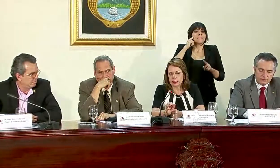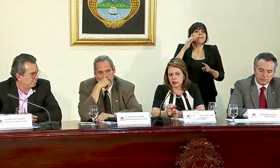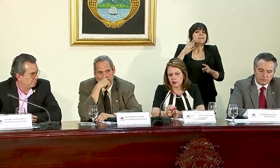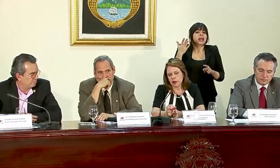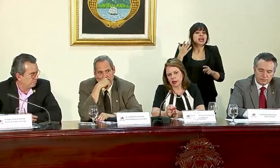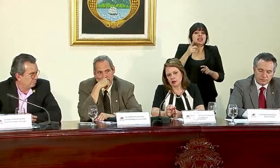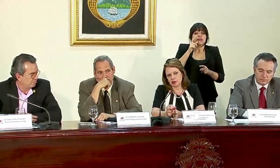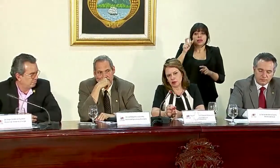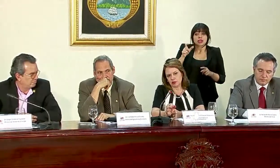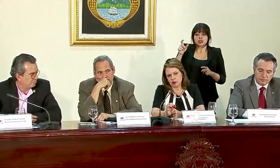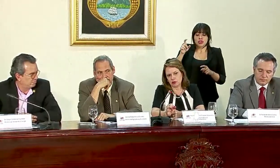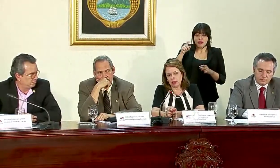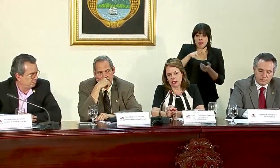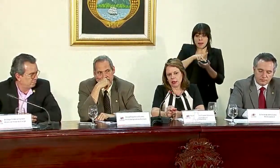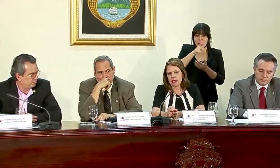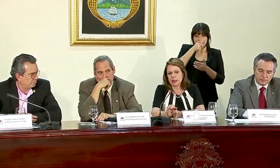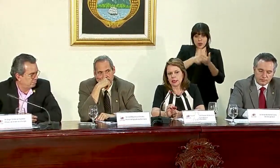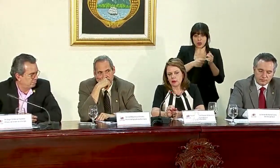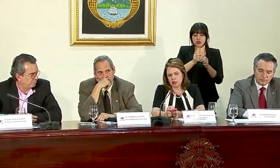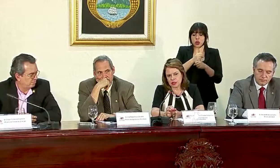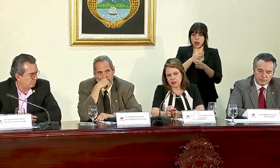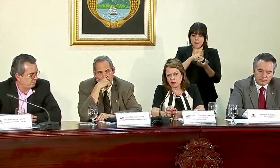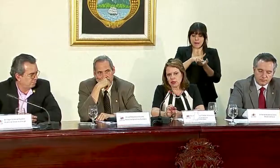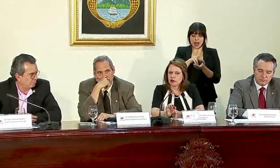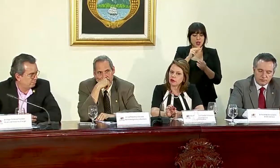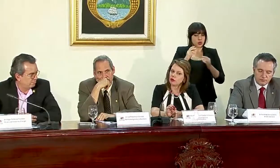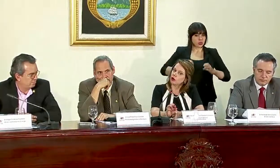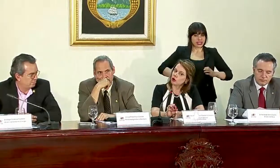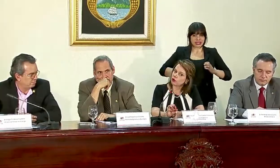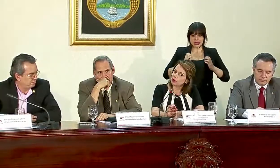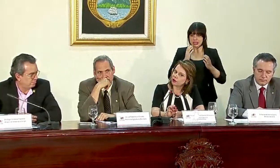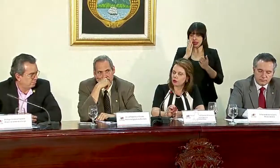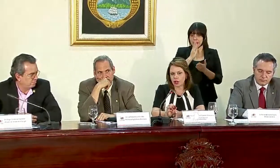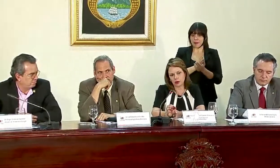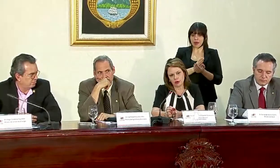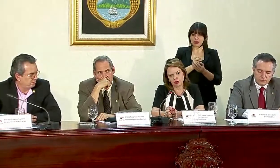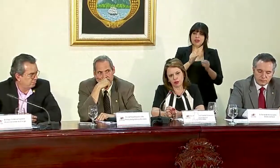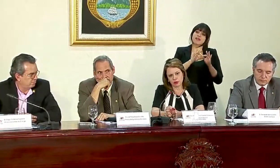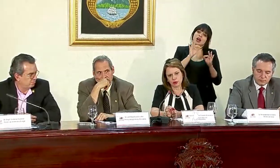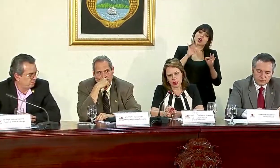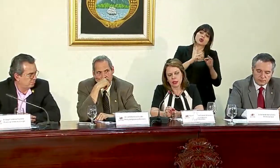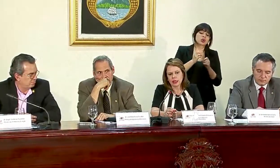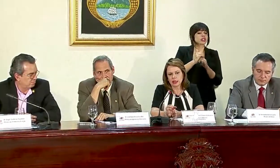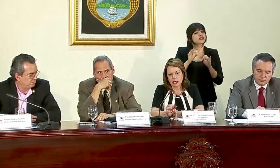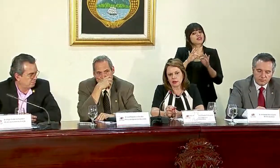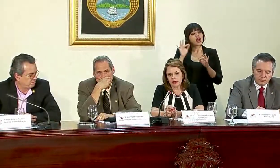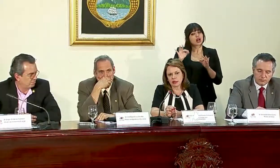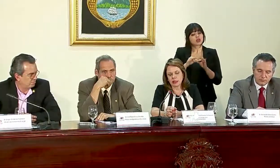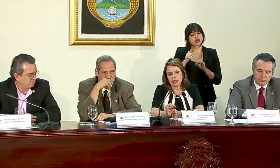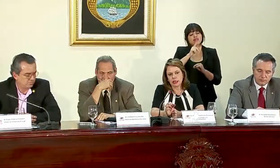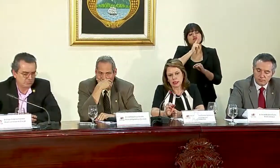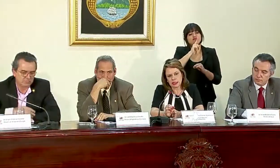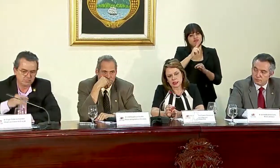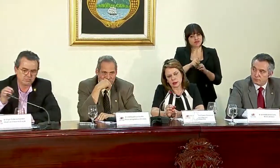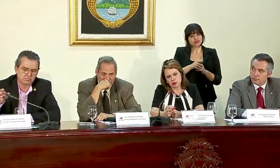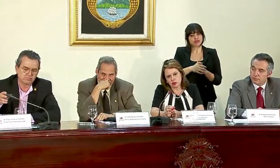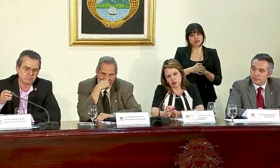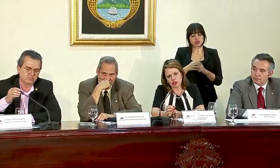quienes deban pagar los impuestos los paguen y ya no exista más eso con factura o sin factura. Y realmente